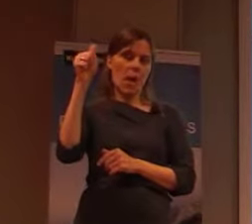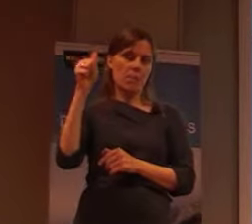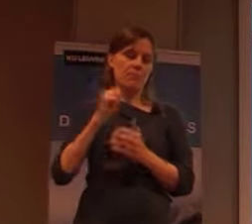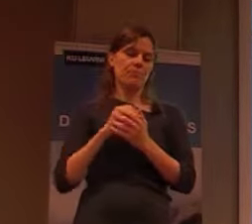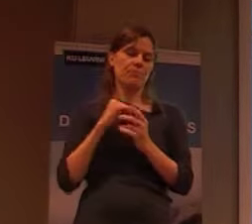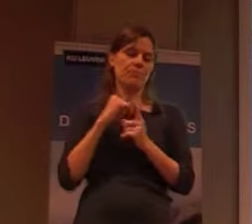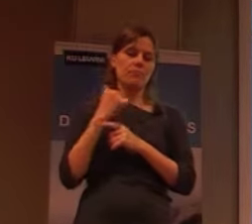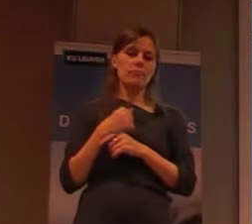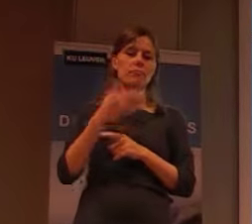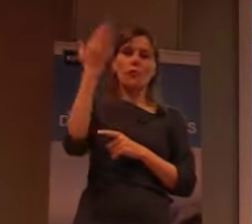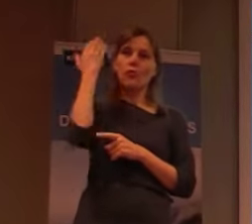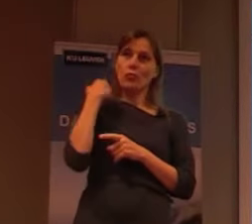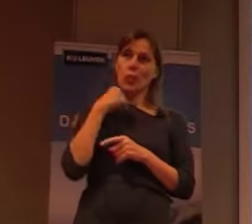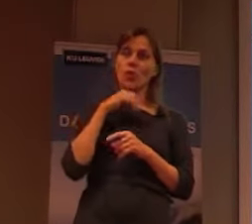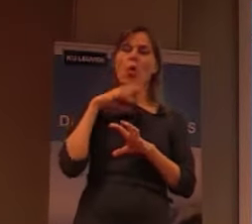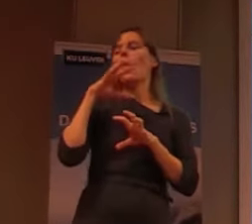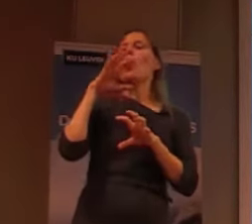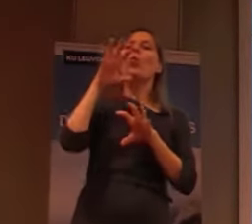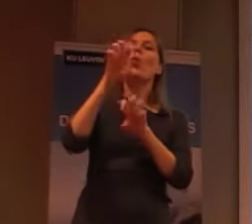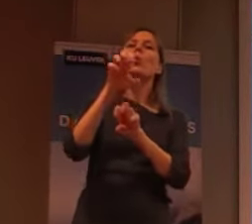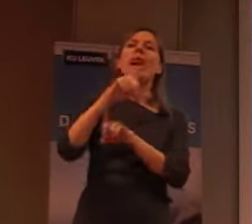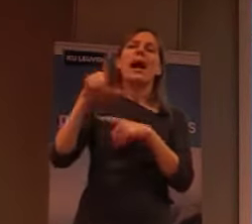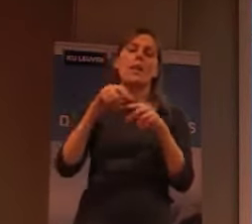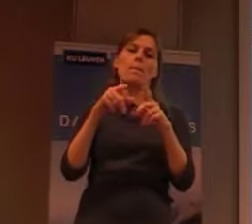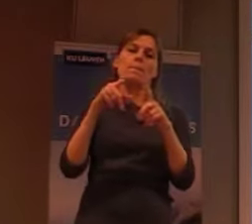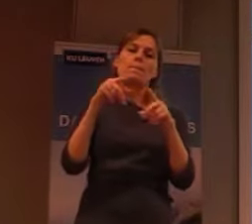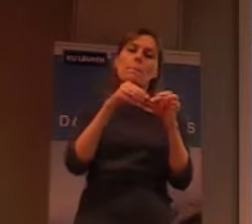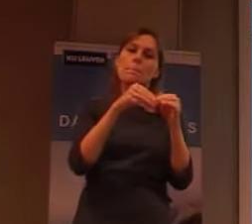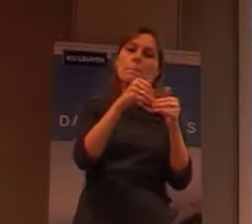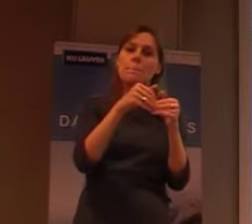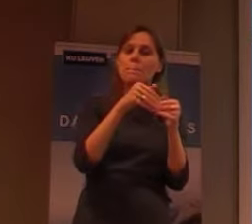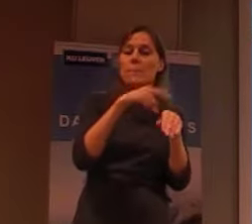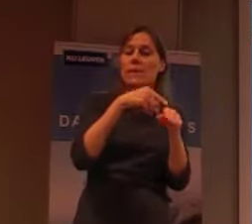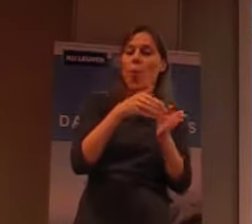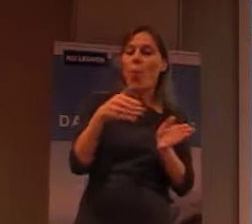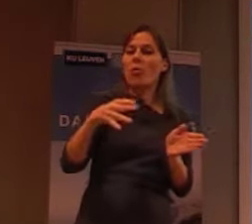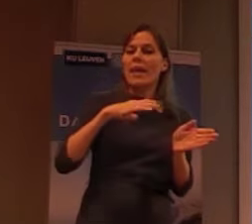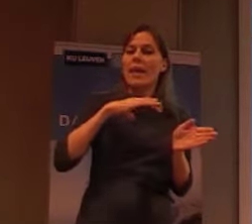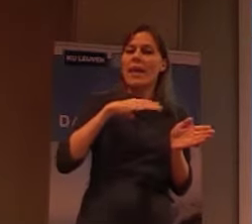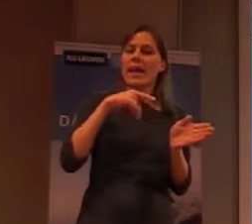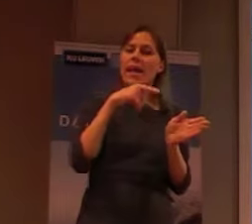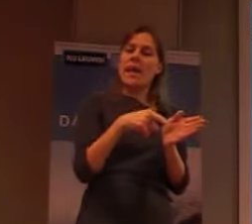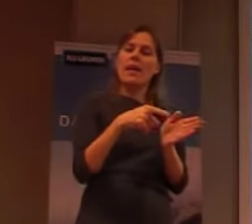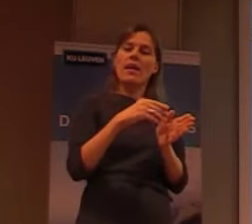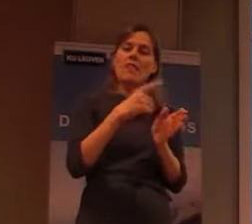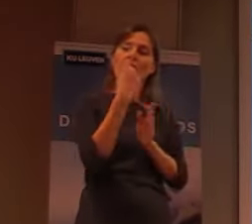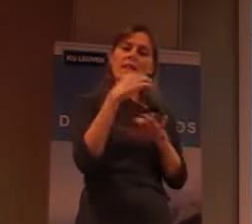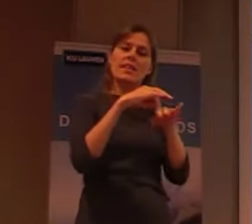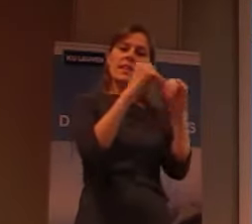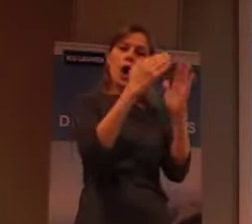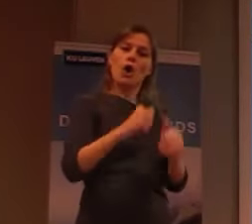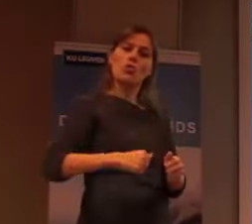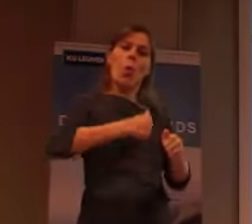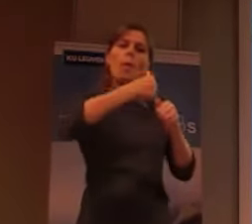men een hospitaal had opgericht. En één afdeling daarvan, die was eigenlijk voor de lage klas, voor de werkende klas.